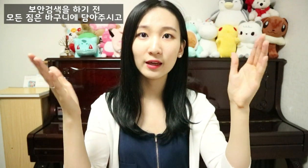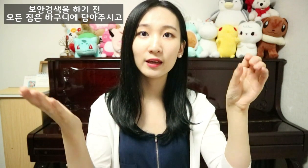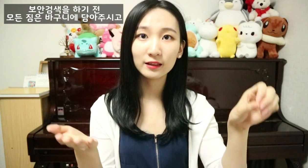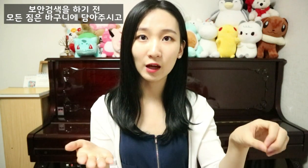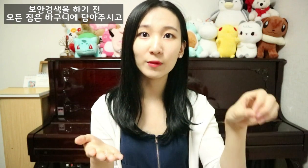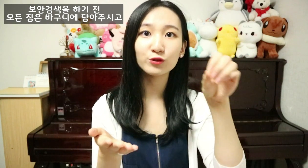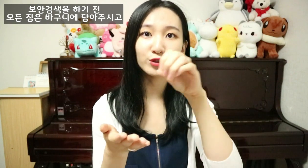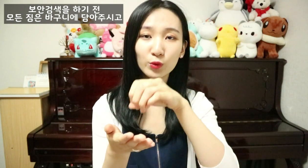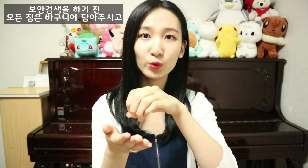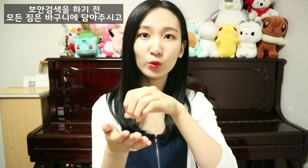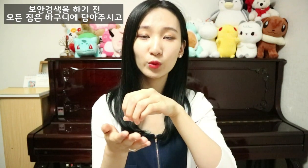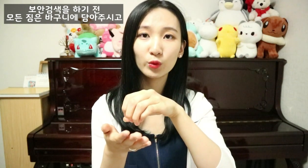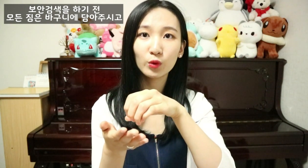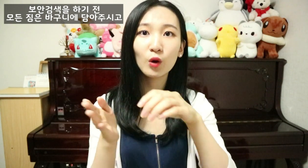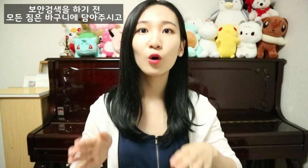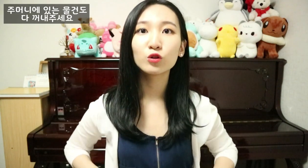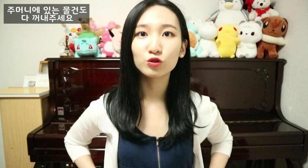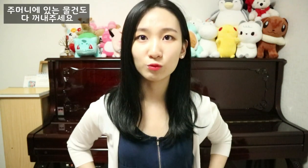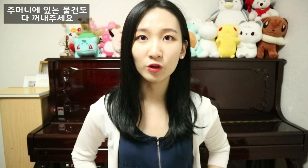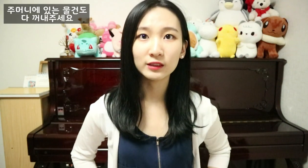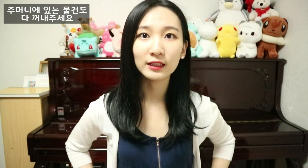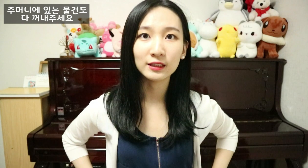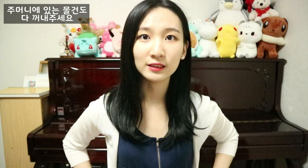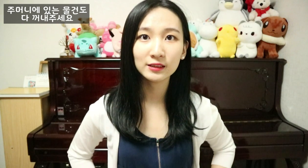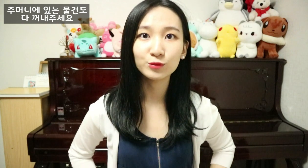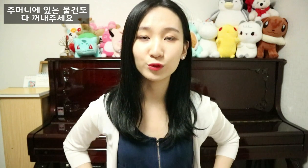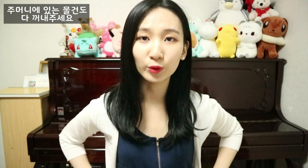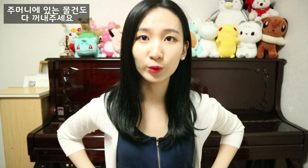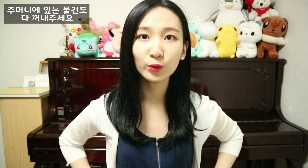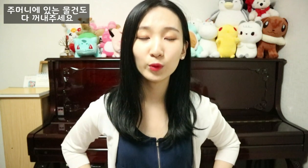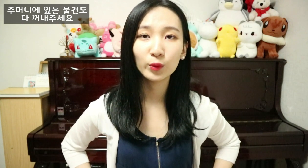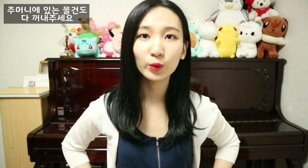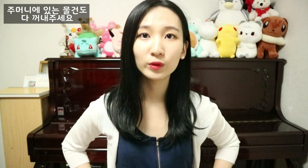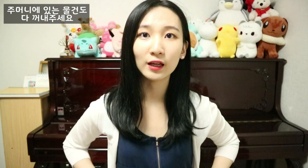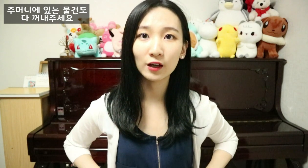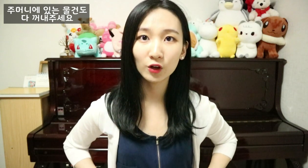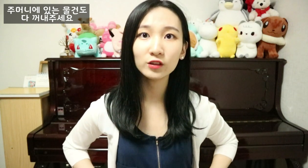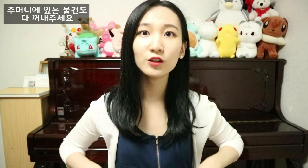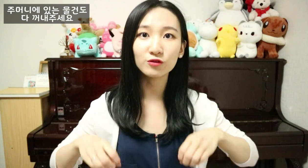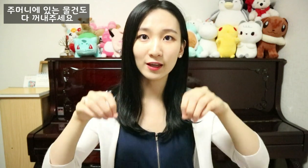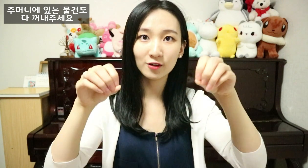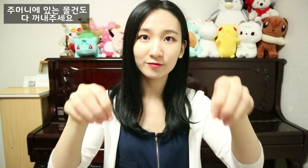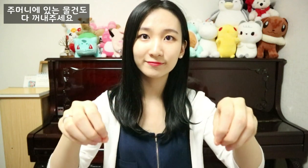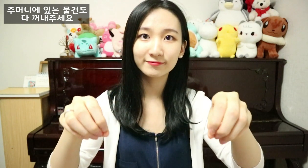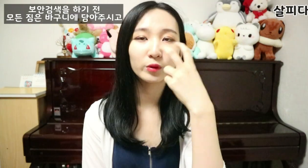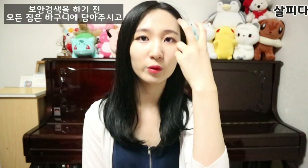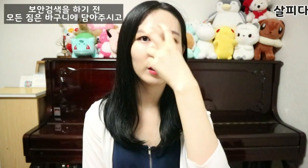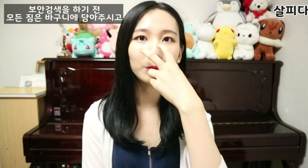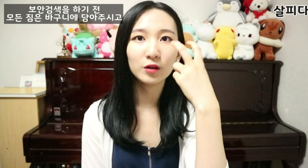담아주시고 주머니에 있는 물건도 다 꺼내주세요. 이렇게 하면